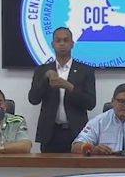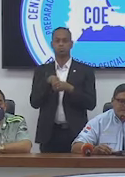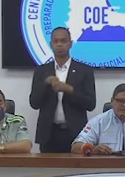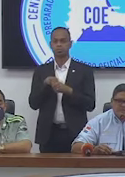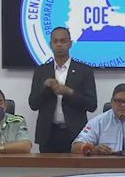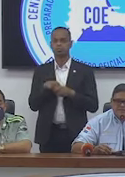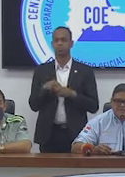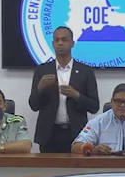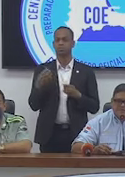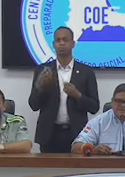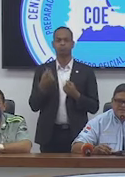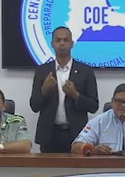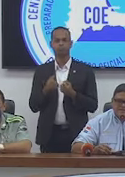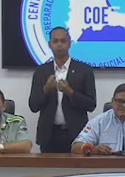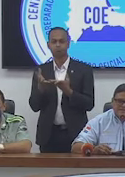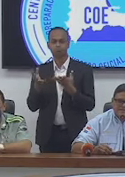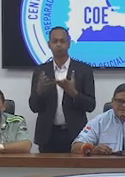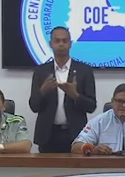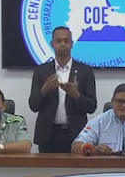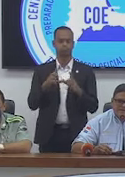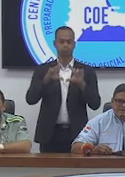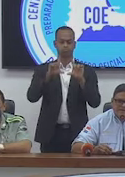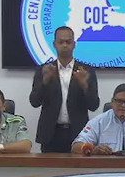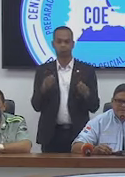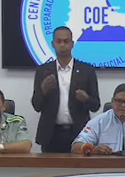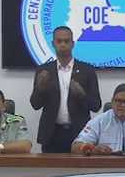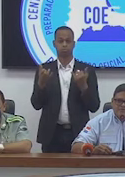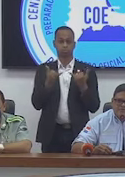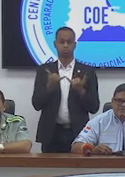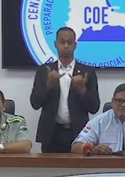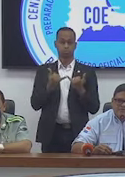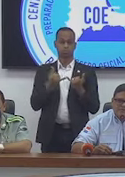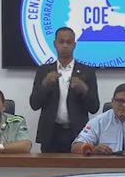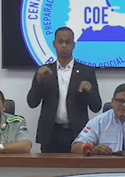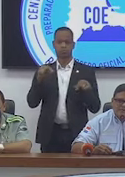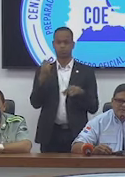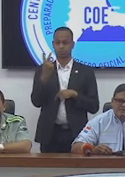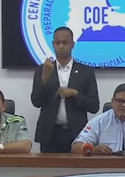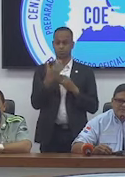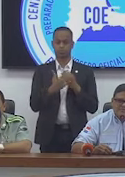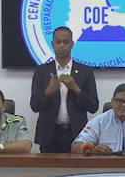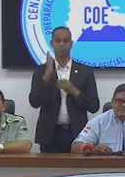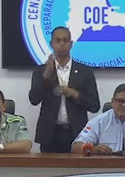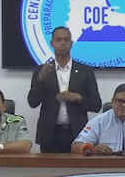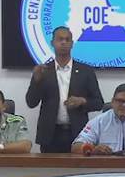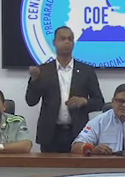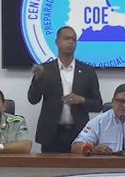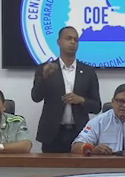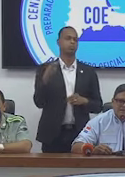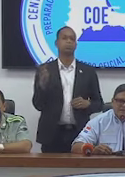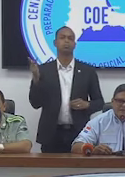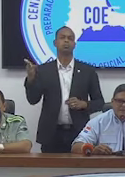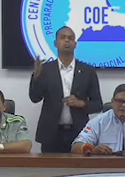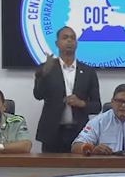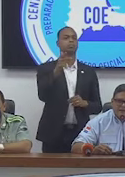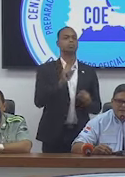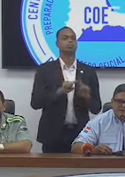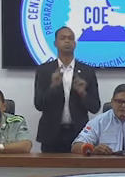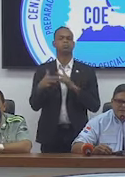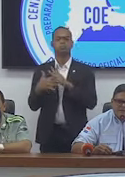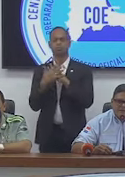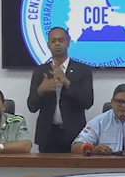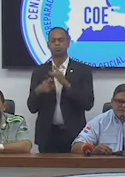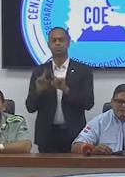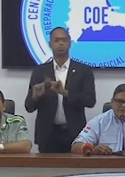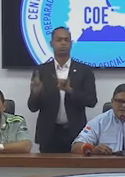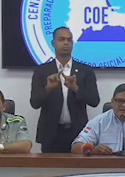para entregar botiquines y mascarillas. Y en el día de hoy, después del mediodía, vamos a hacer recorridos por las distintas playas y balnearios